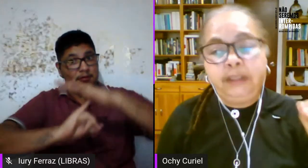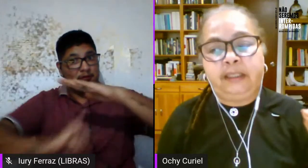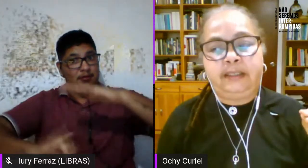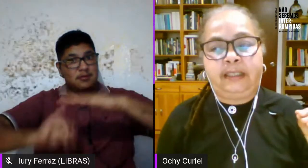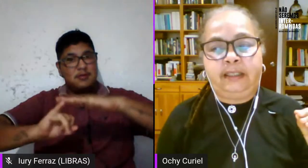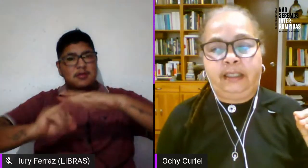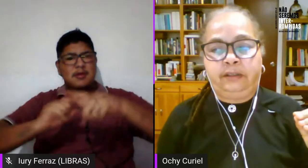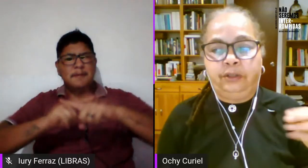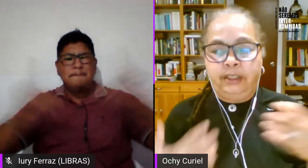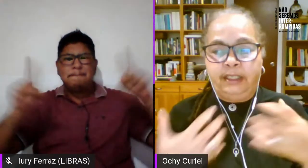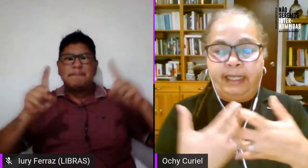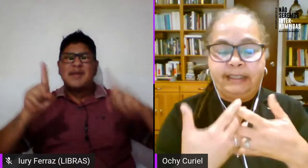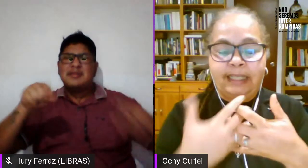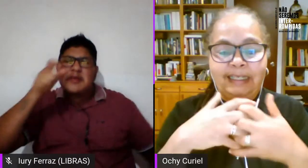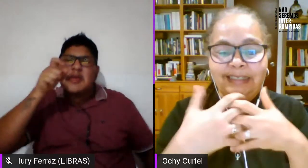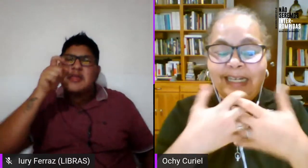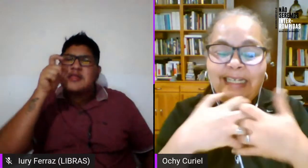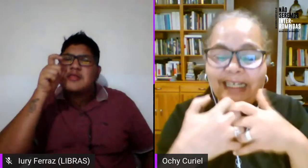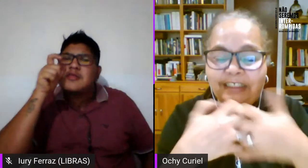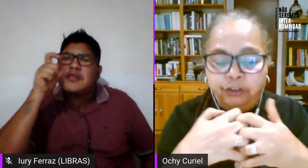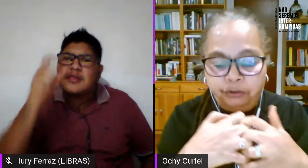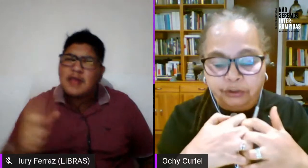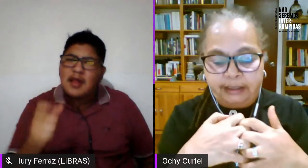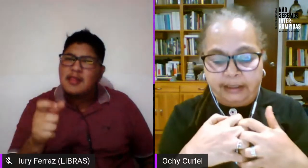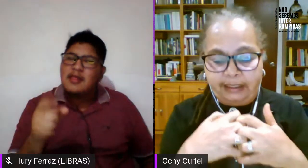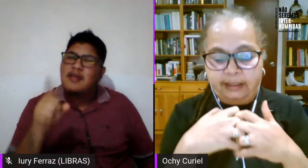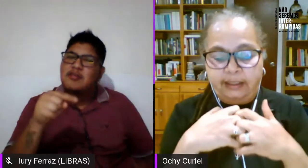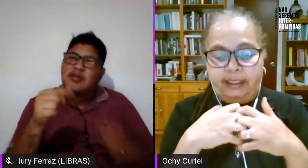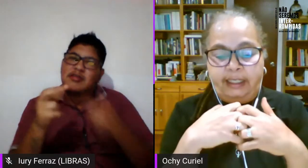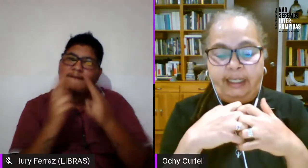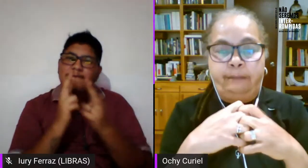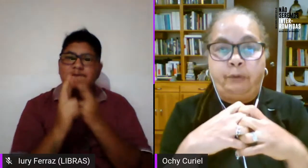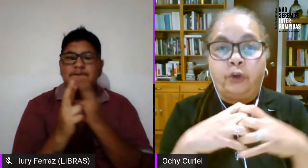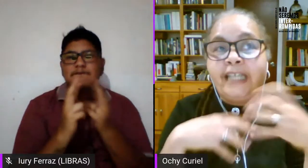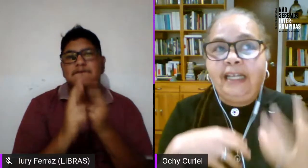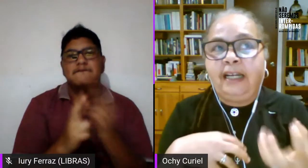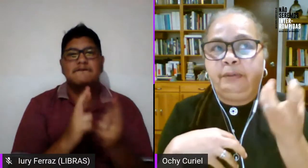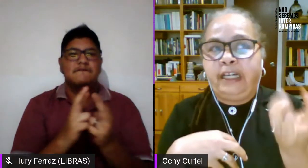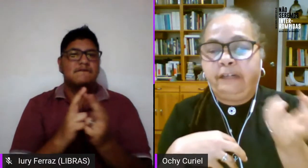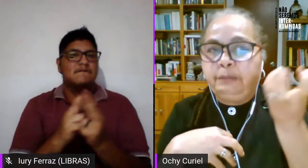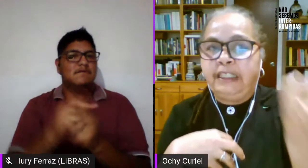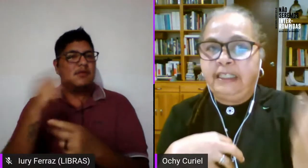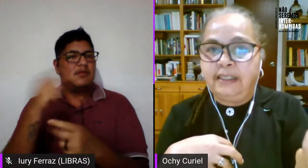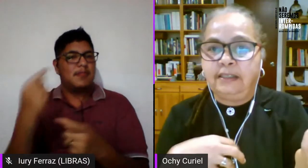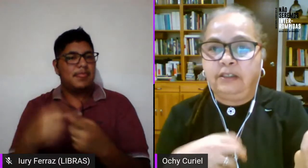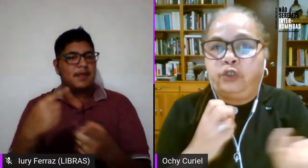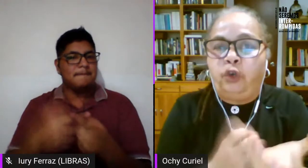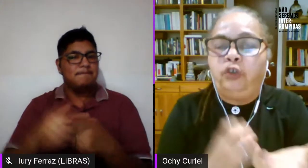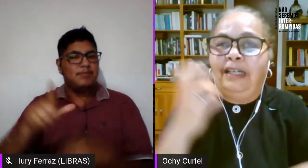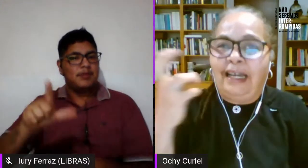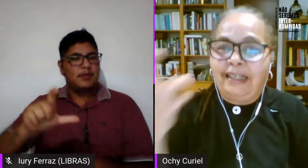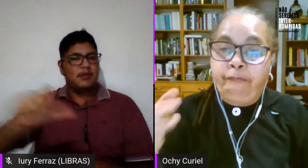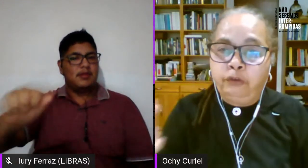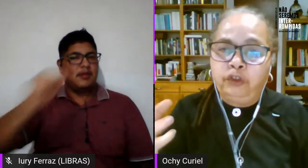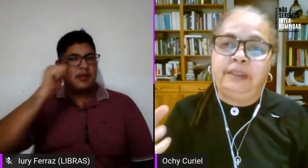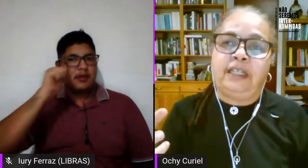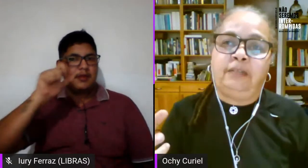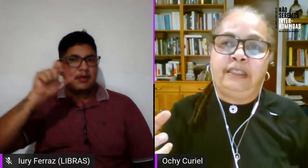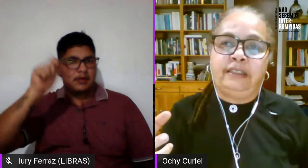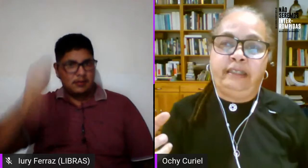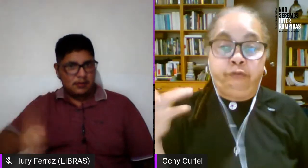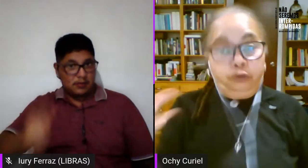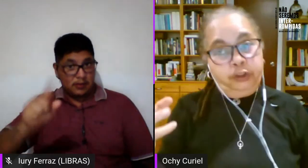yo creo que es muy interesante esto esta relación entre por qué las lesbianas feministas son las que